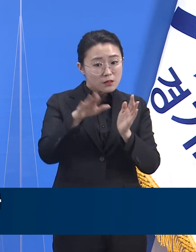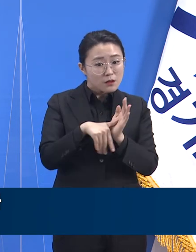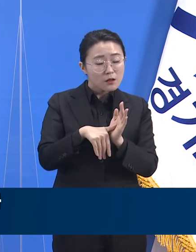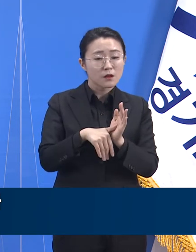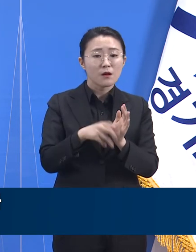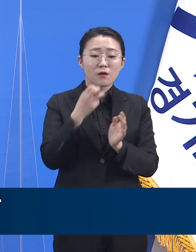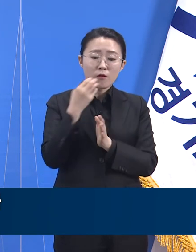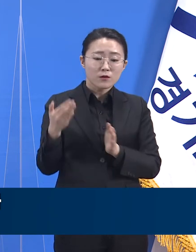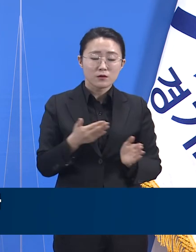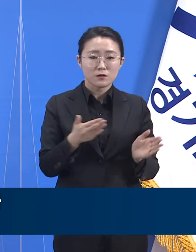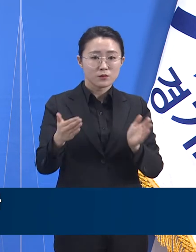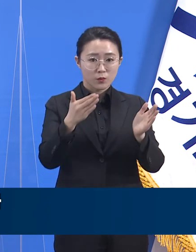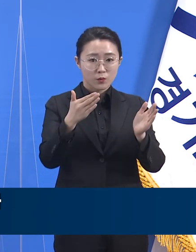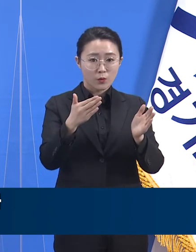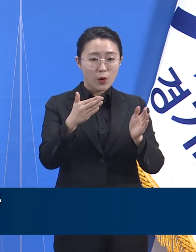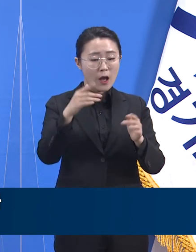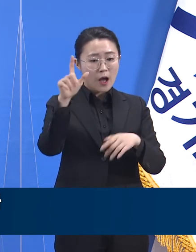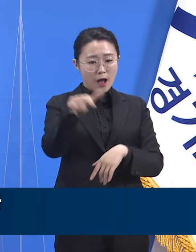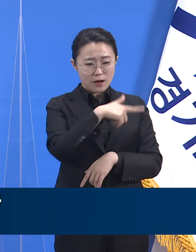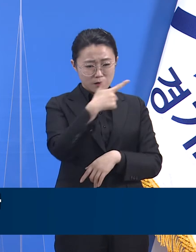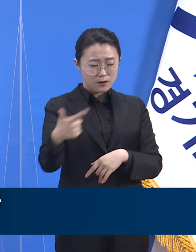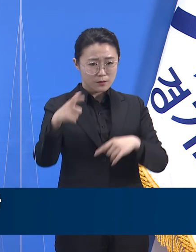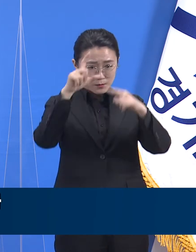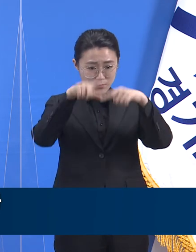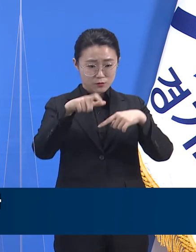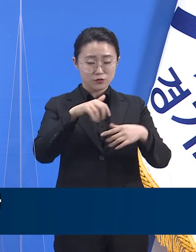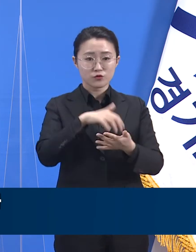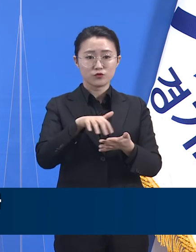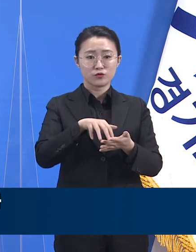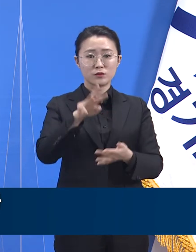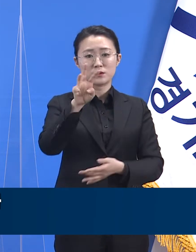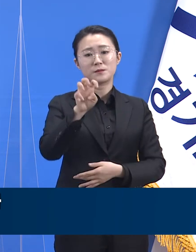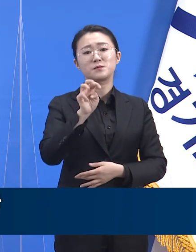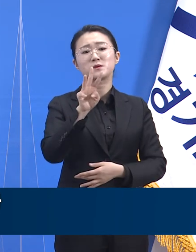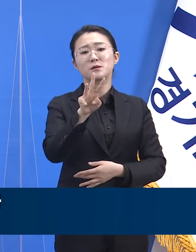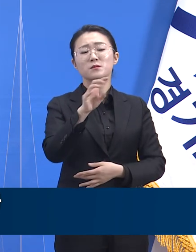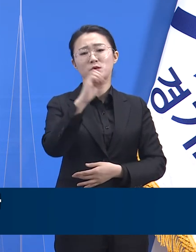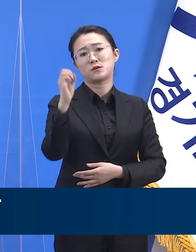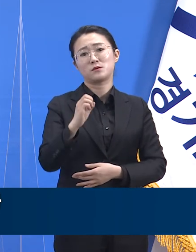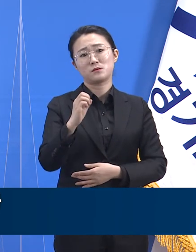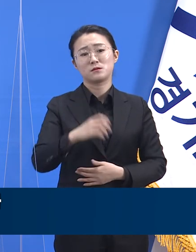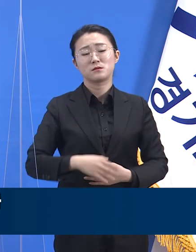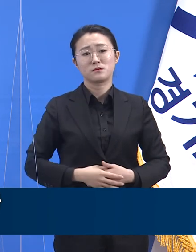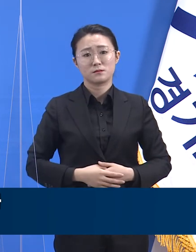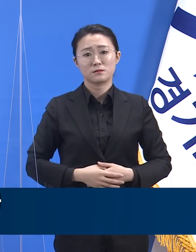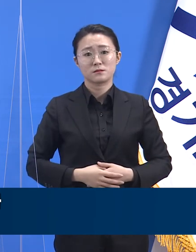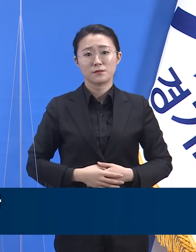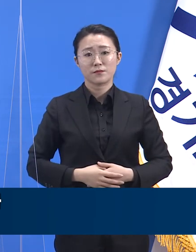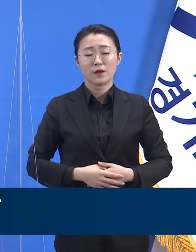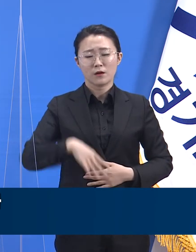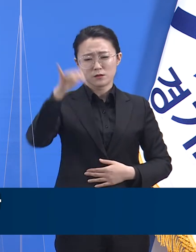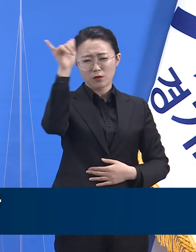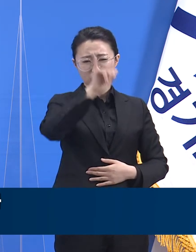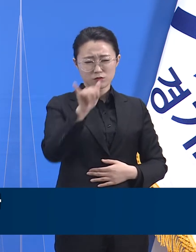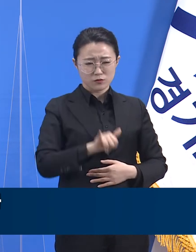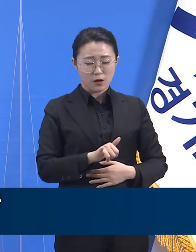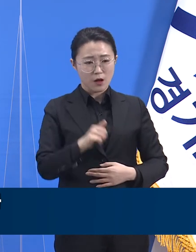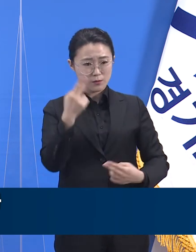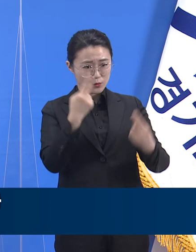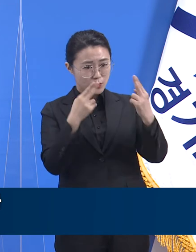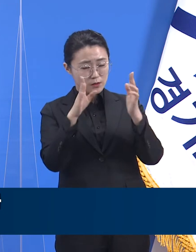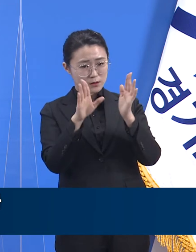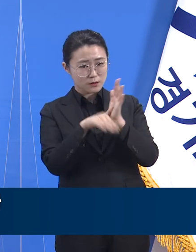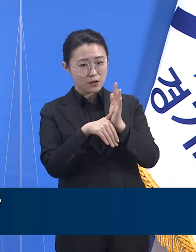일평균 외국인 확진자 수는 33.0명이었습니다. 전국 대비 65